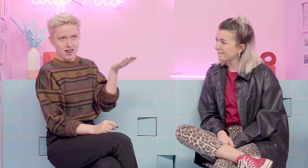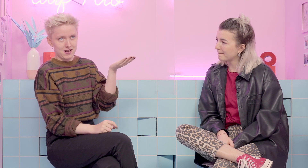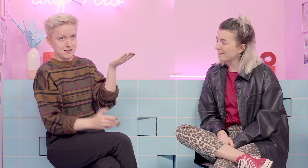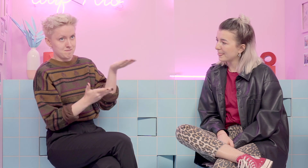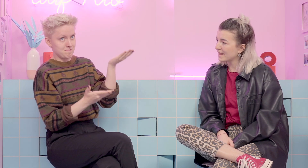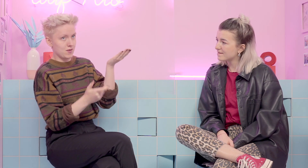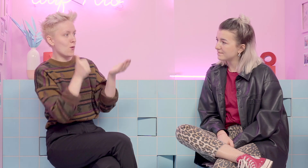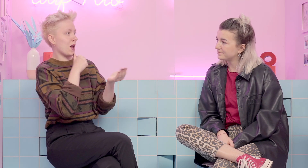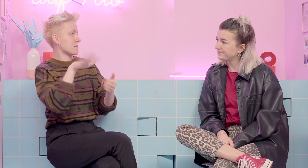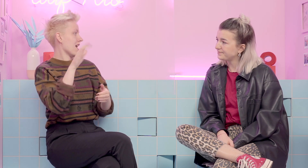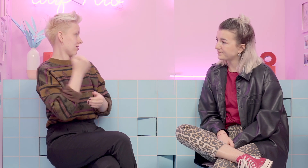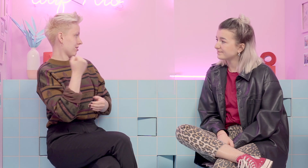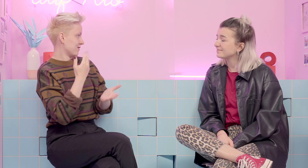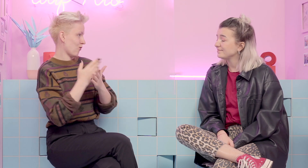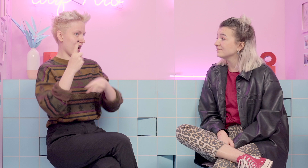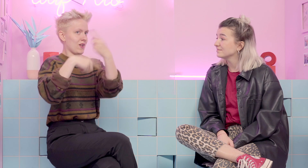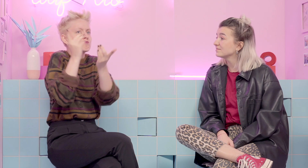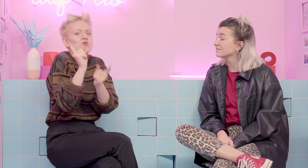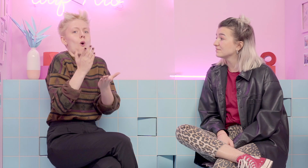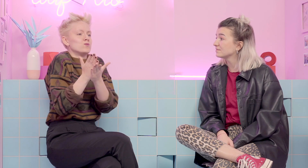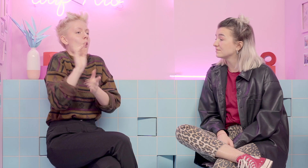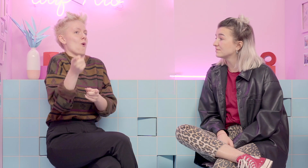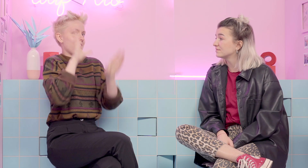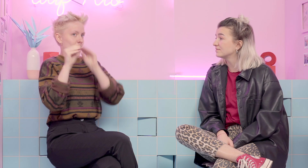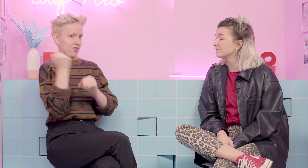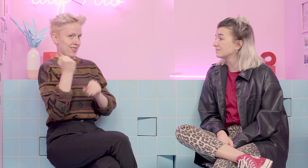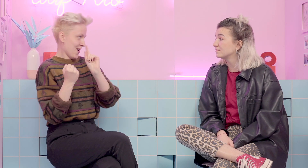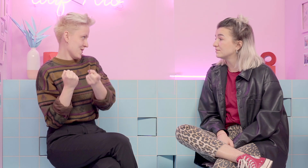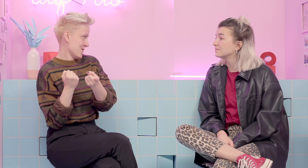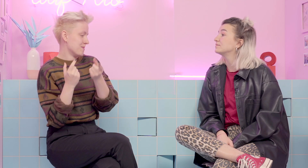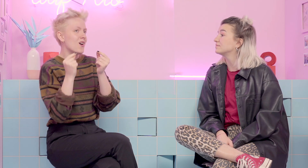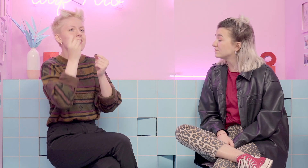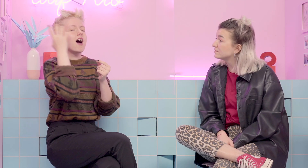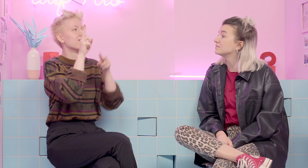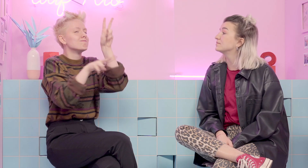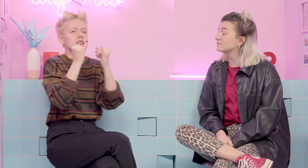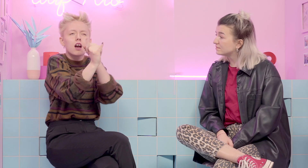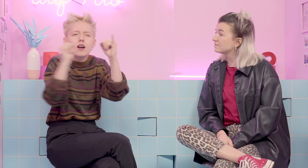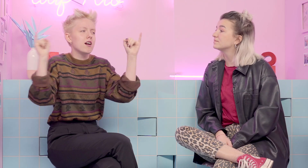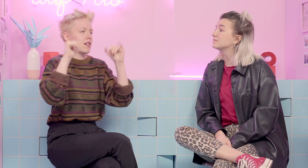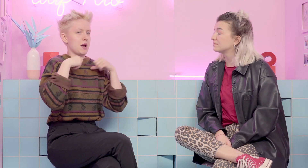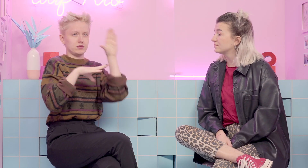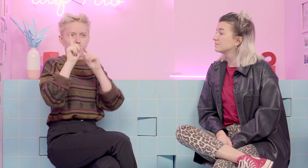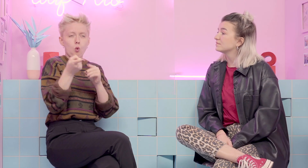keinen Plan haben von Digitalisierung. Und das finde ich auch zum Teil echt krass. Und ich finde, Lebenserfahrung ist sowieso so